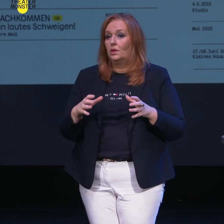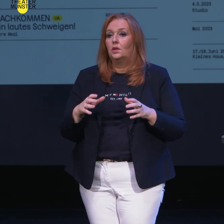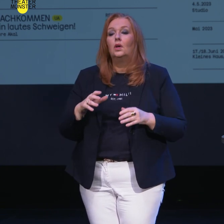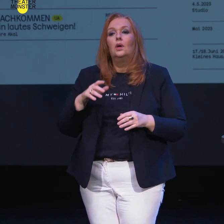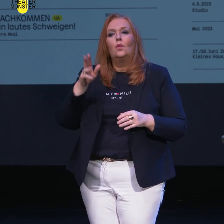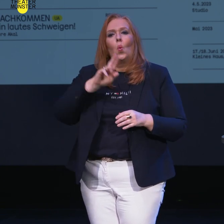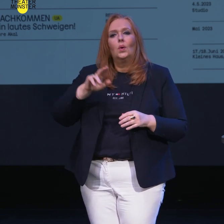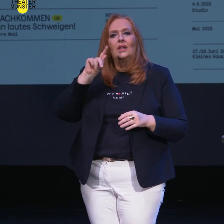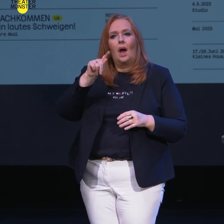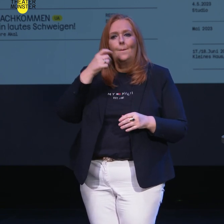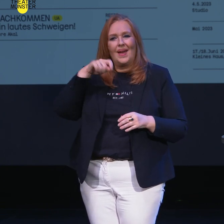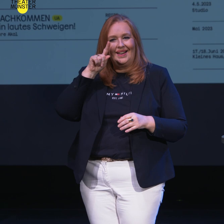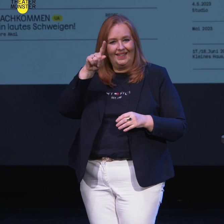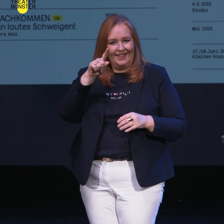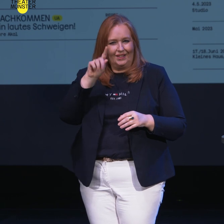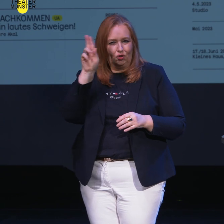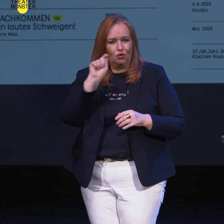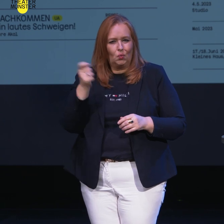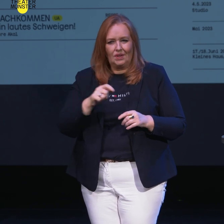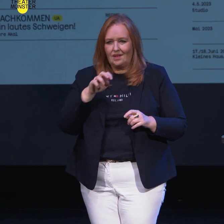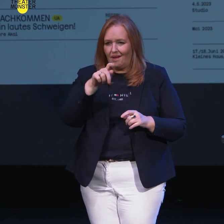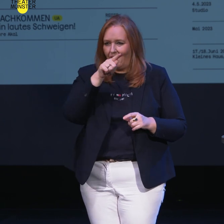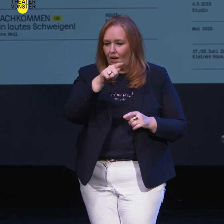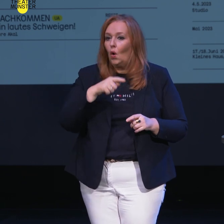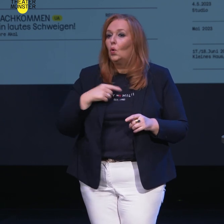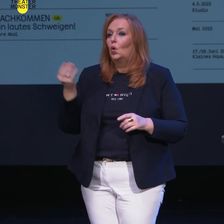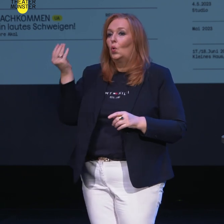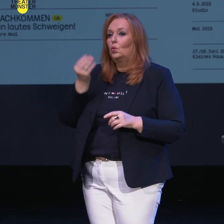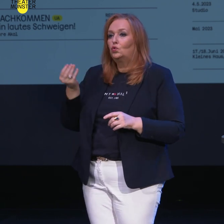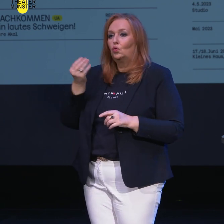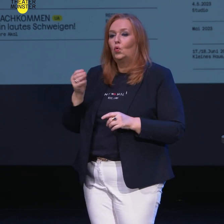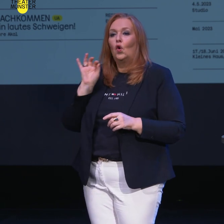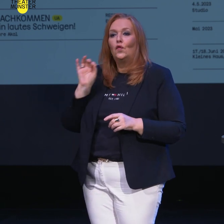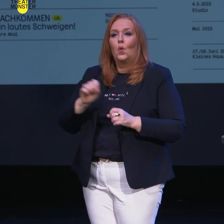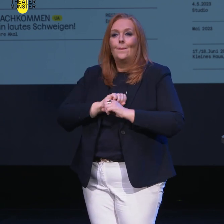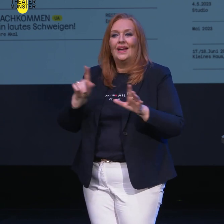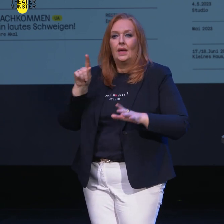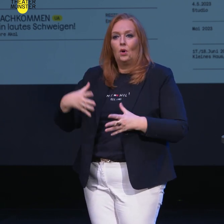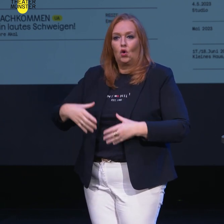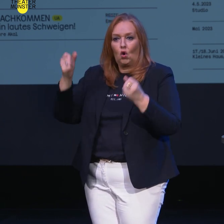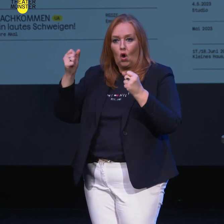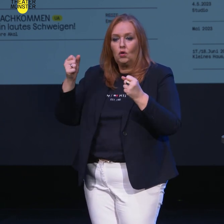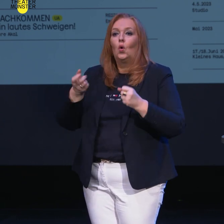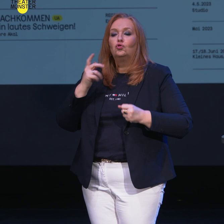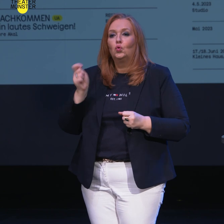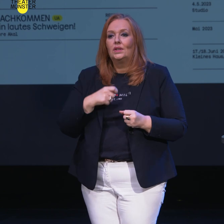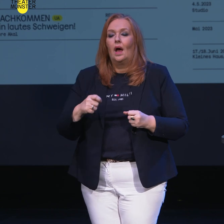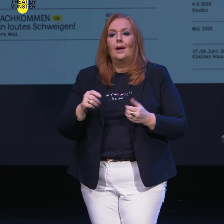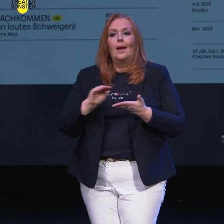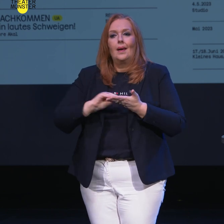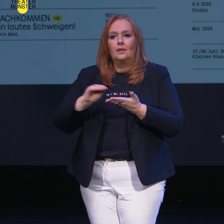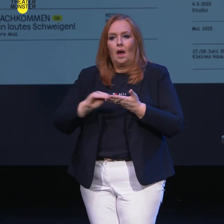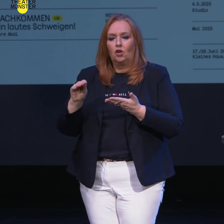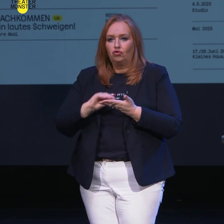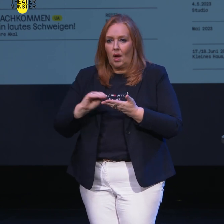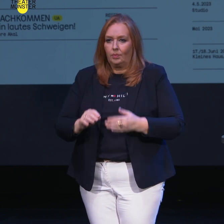UdK Berlin, dem Studiengang Szenisches Schreiben, aber auch mit der Kunsthochschule für Medien in Köln und dem Studiengang Literarisches Schreiben.